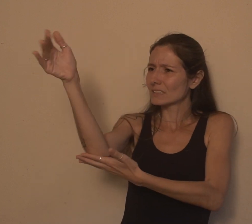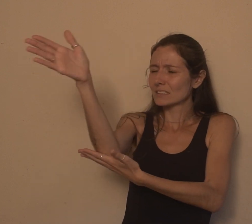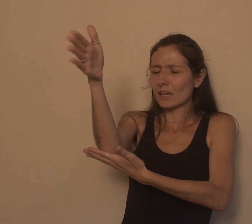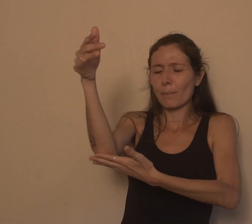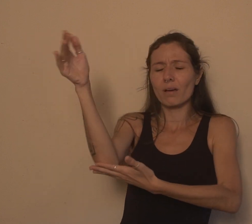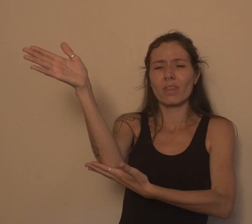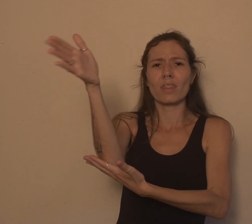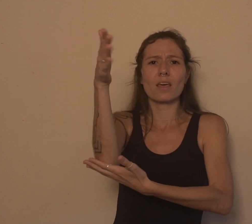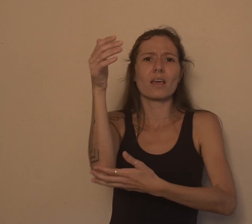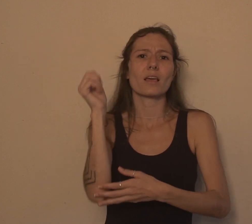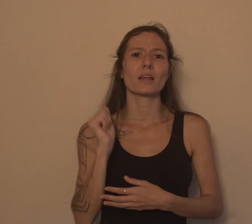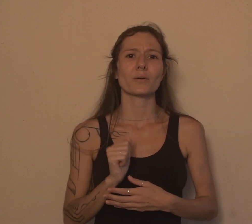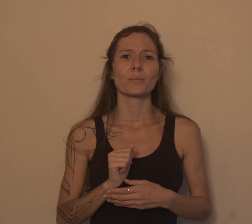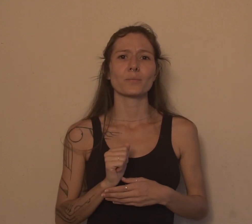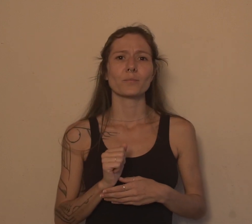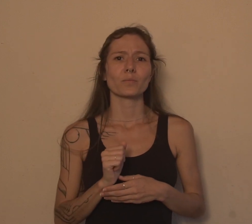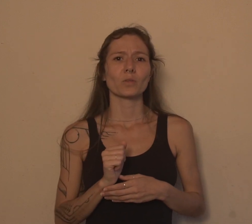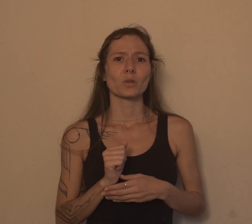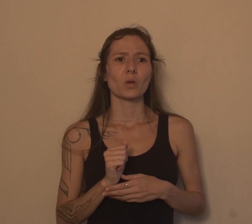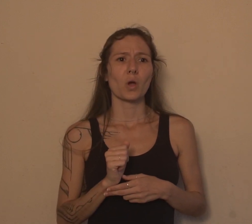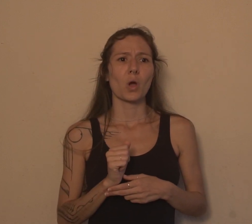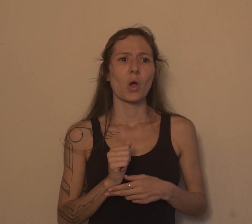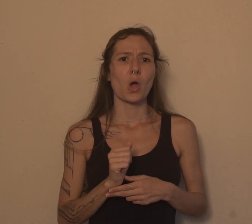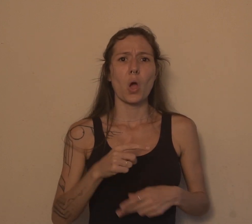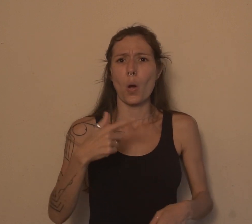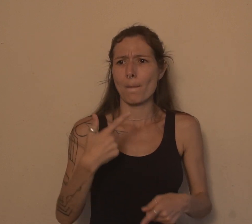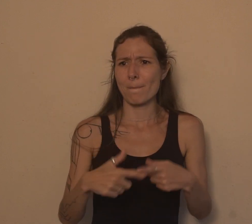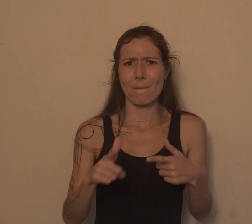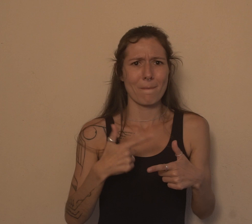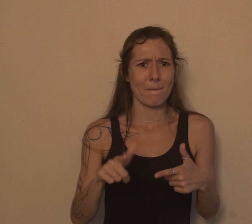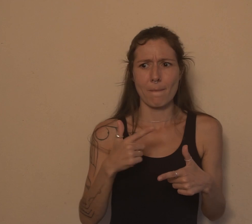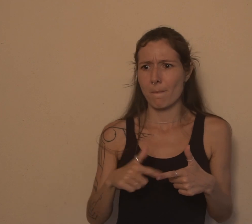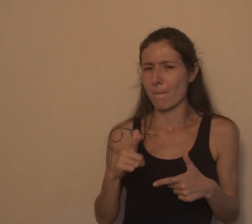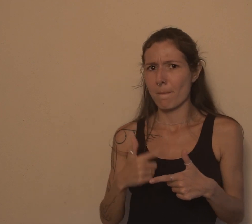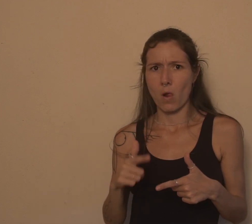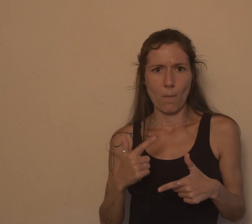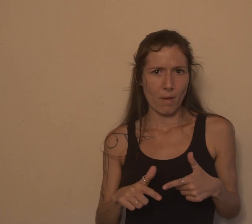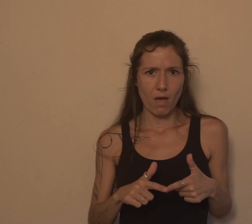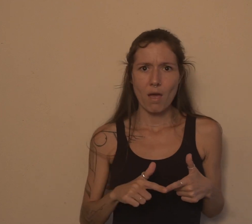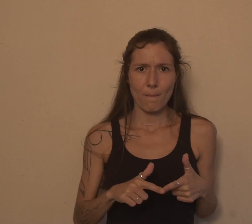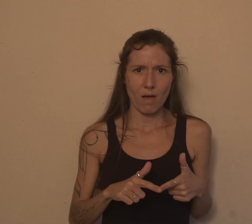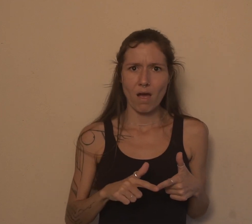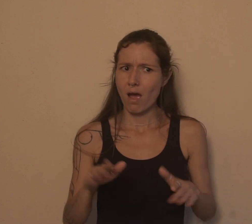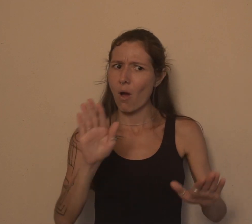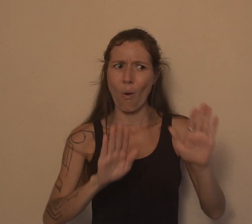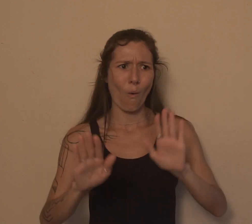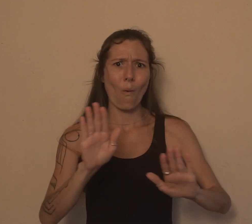bandeira o máximo que puder. Qualquer problema, qualquer desvio, qualquer vez,